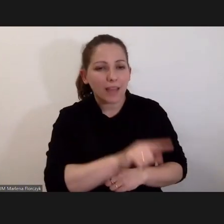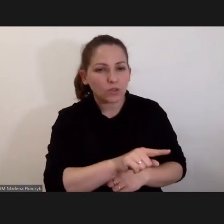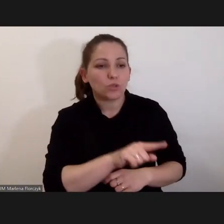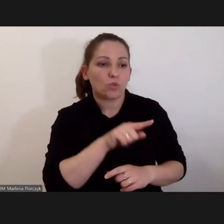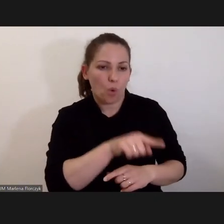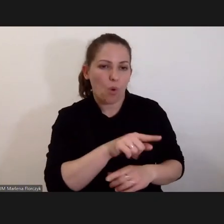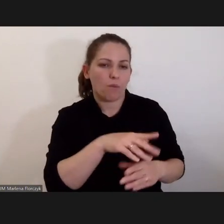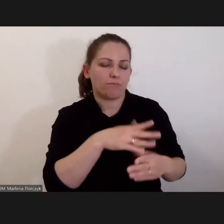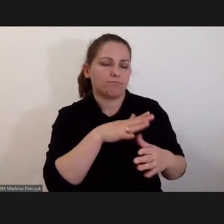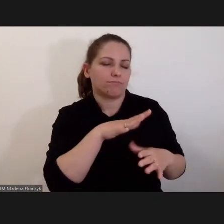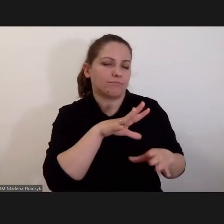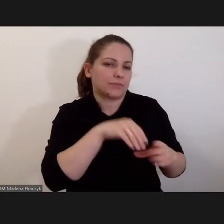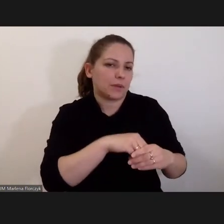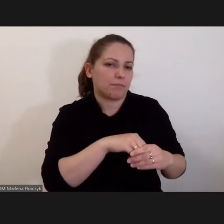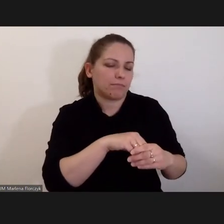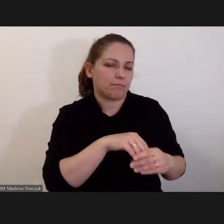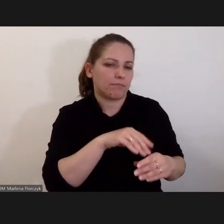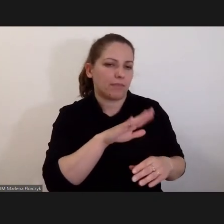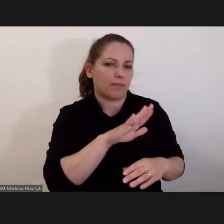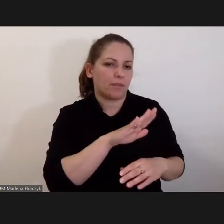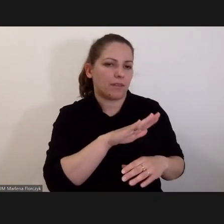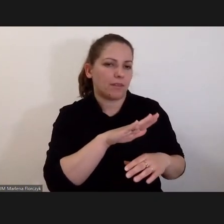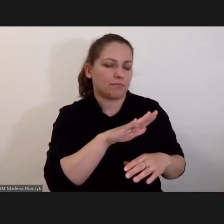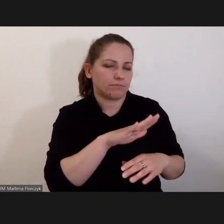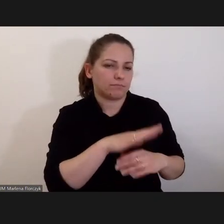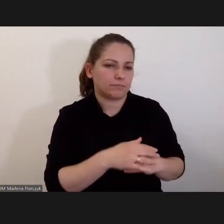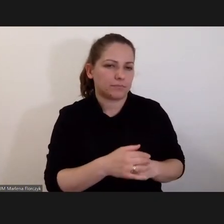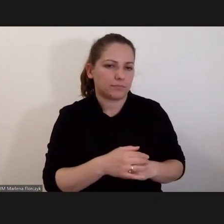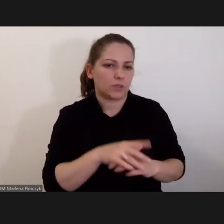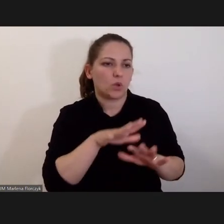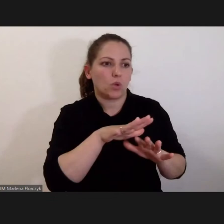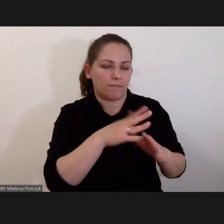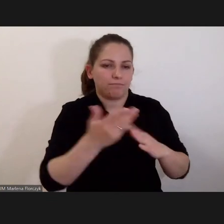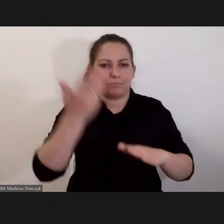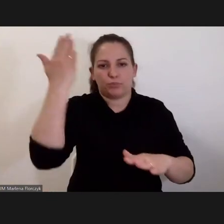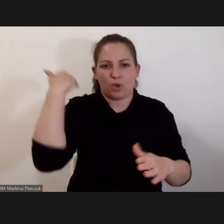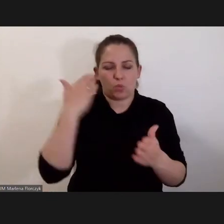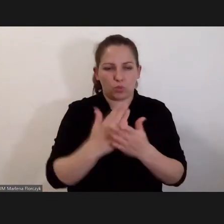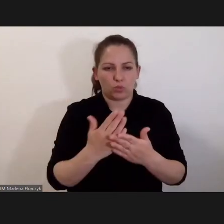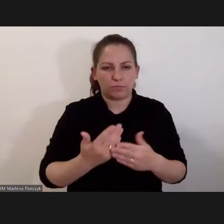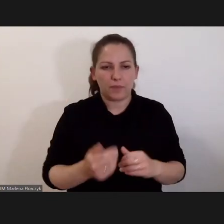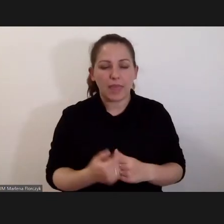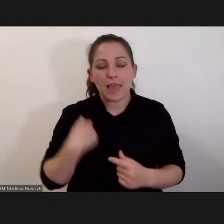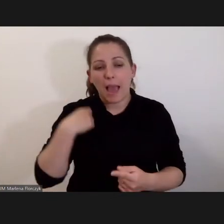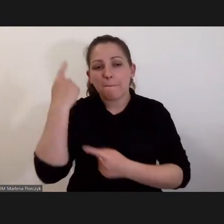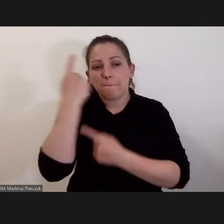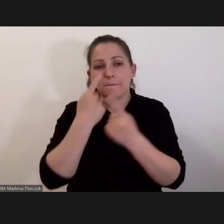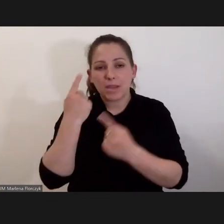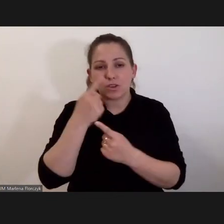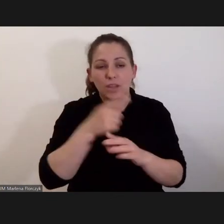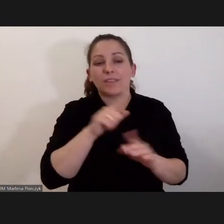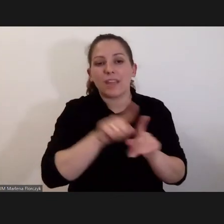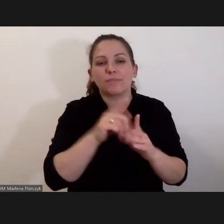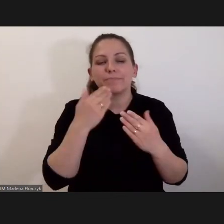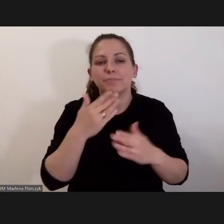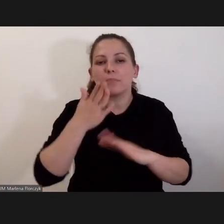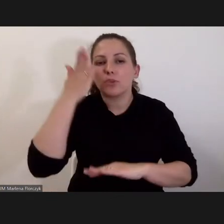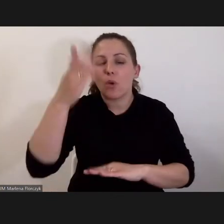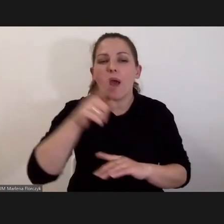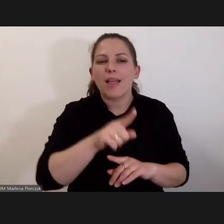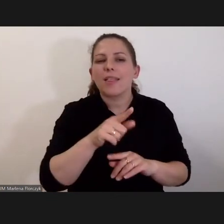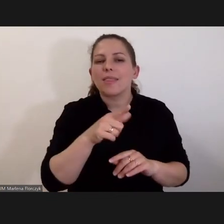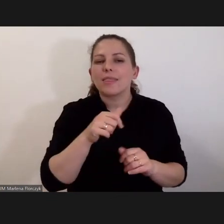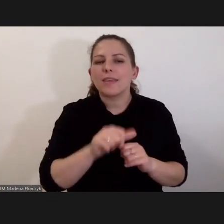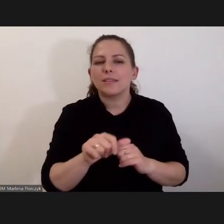sobą dużą przyszłość. Ja myślę, że akurat nie jest decydującą tu